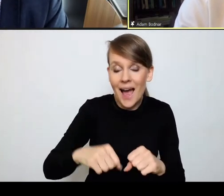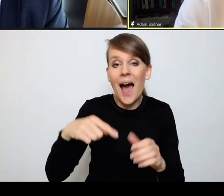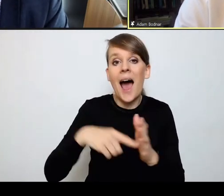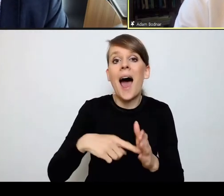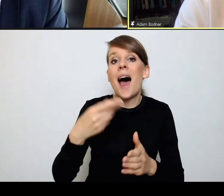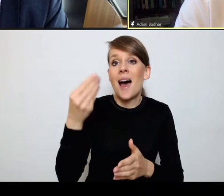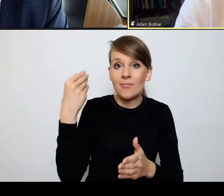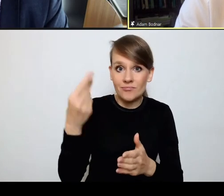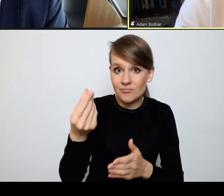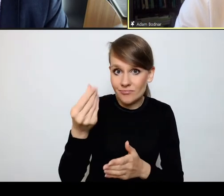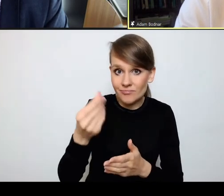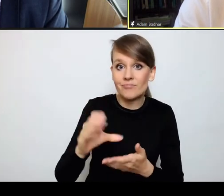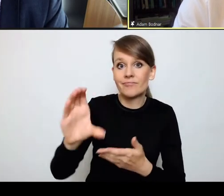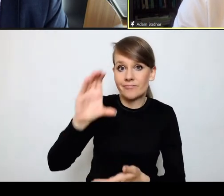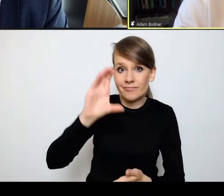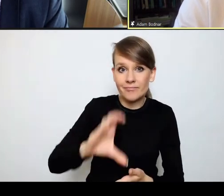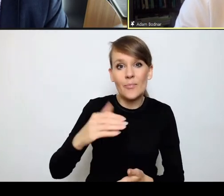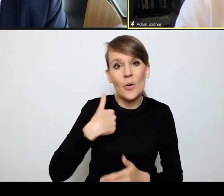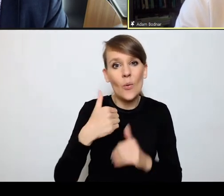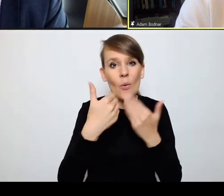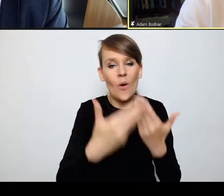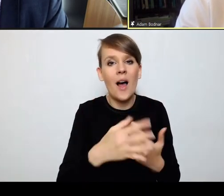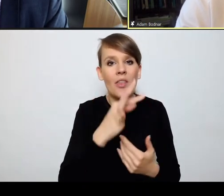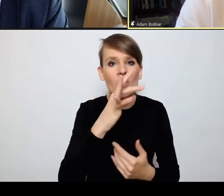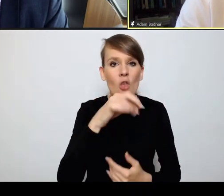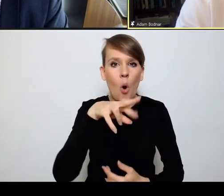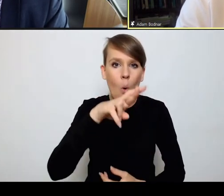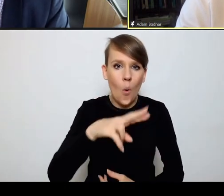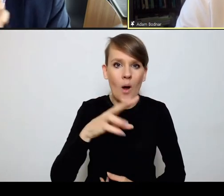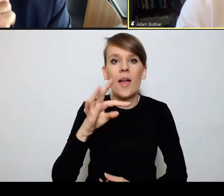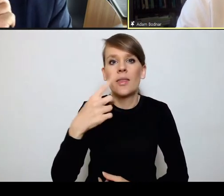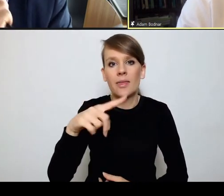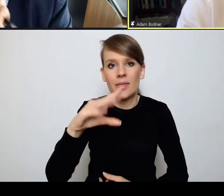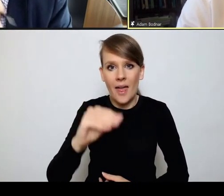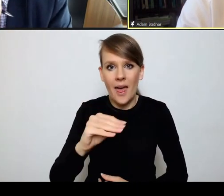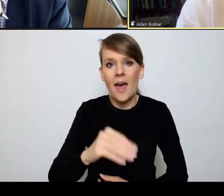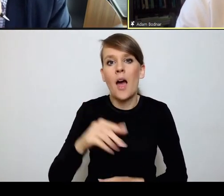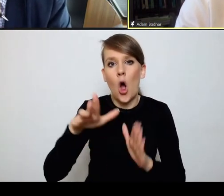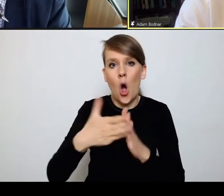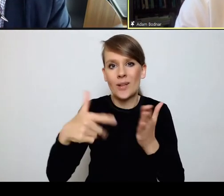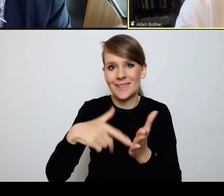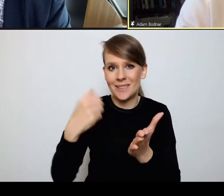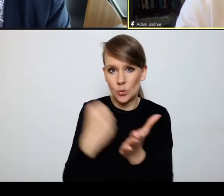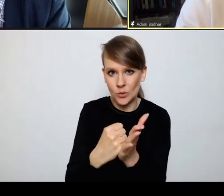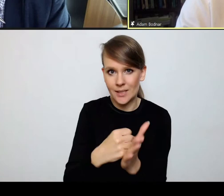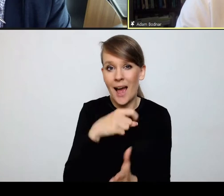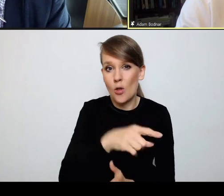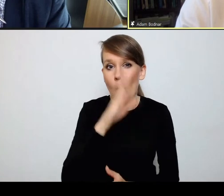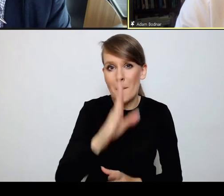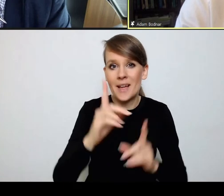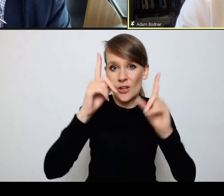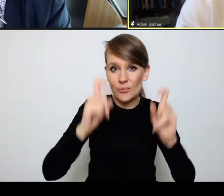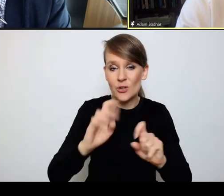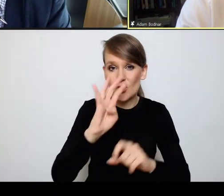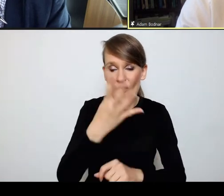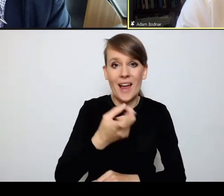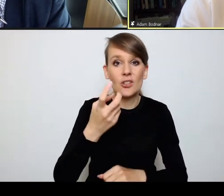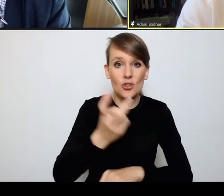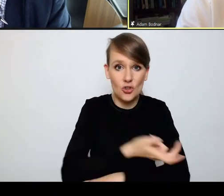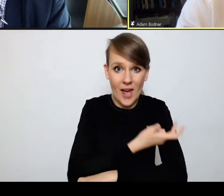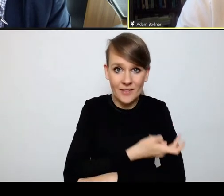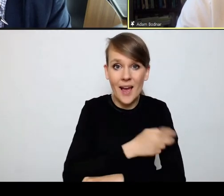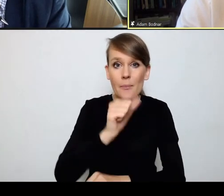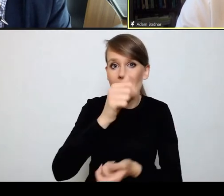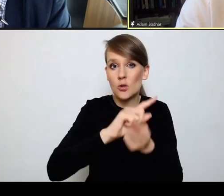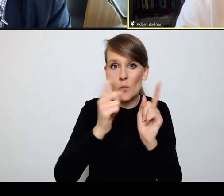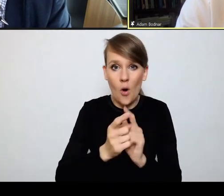inicjatywę, która się nazywa Tour de Constitucie. To jest inicjatywa, która rusza 4 czerwca. Pierwsze spotkania odbędą się